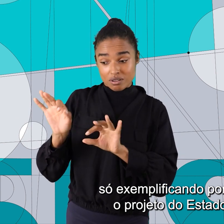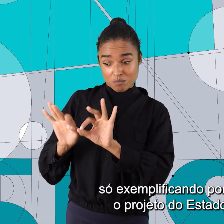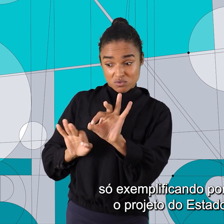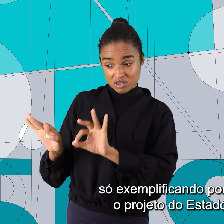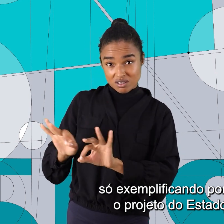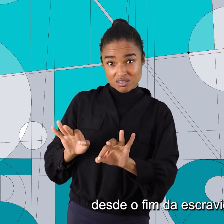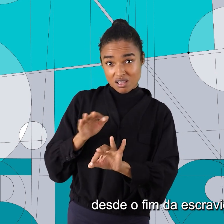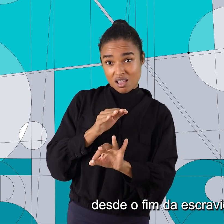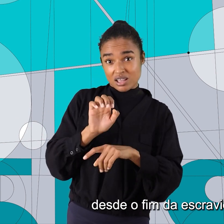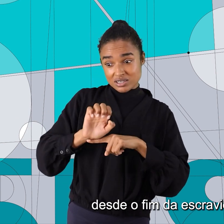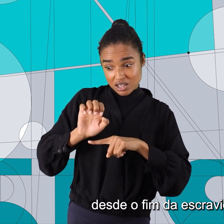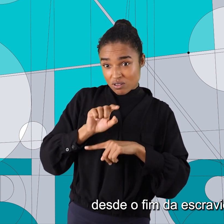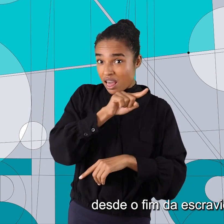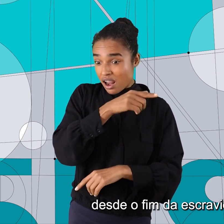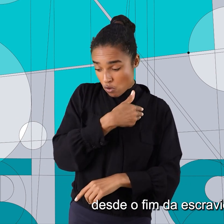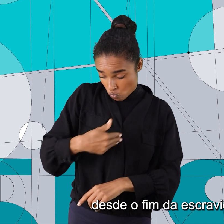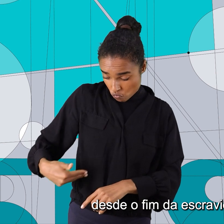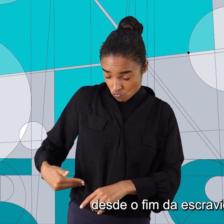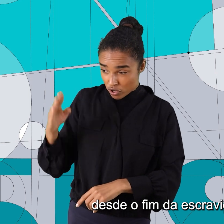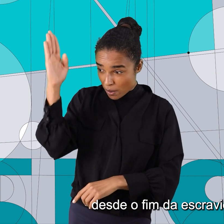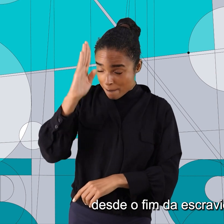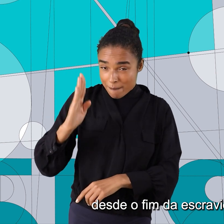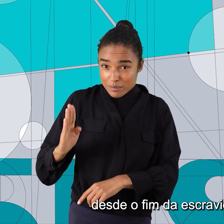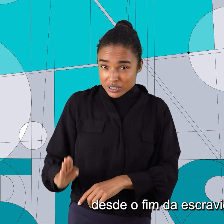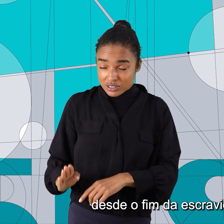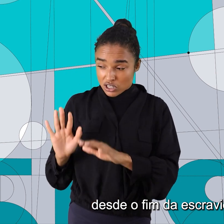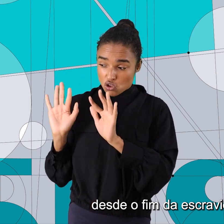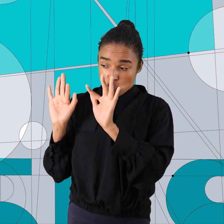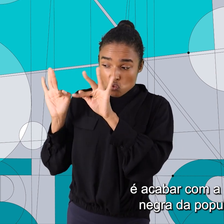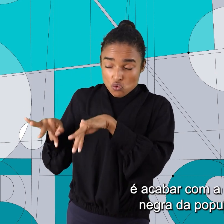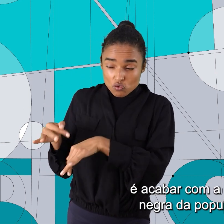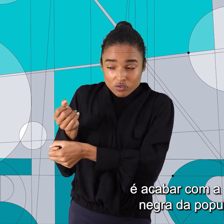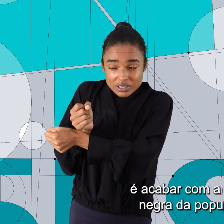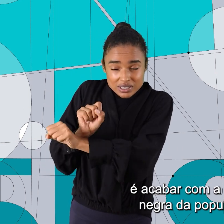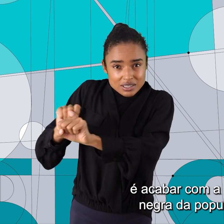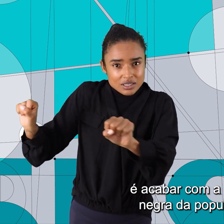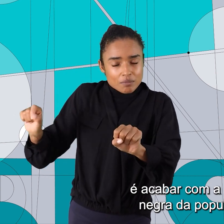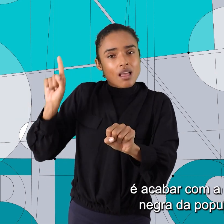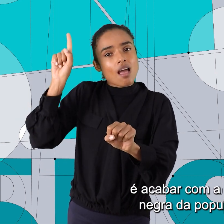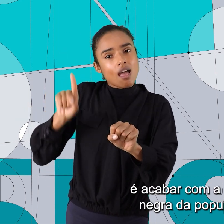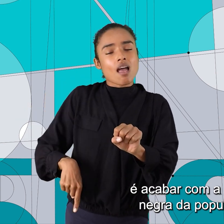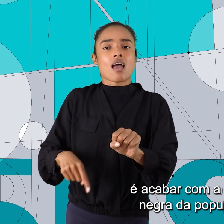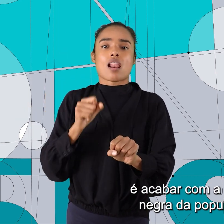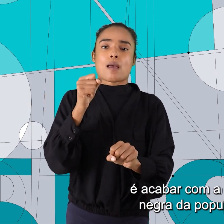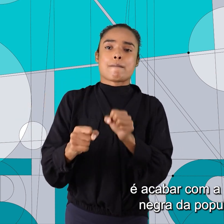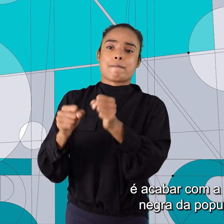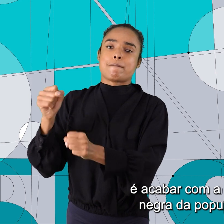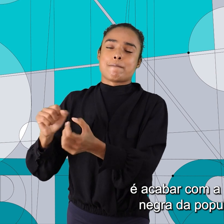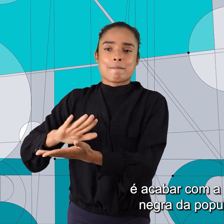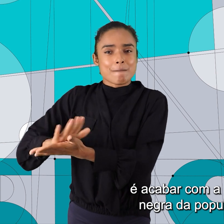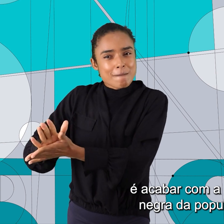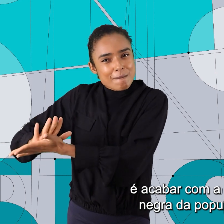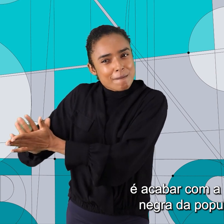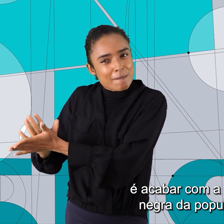brasileiro desde o fim da escravidão e até hoje é acabar com a parcela negra da